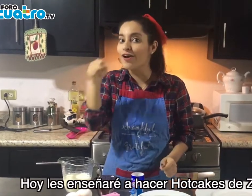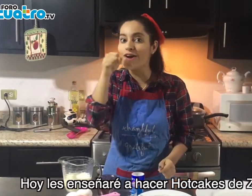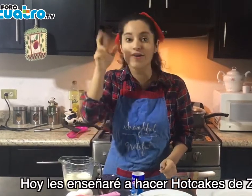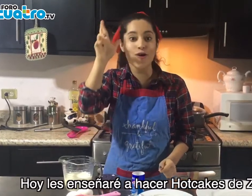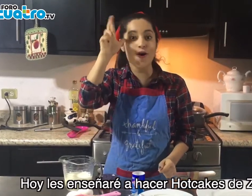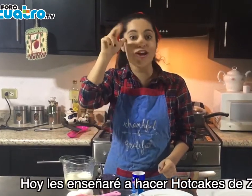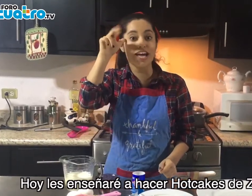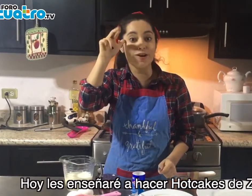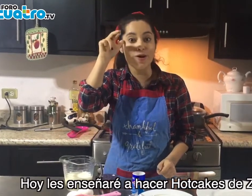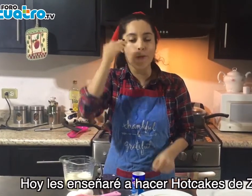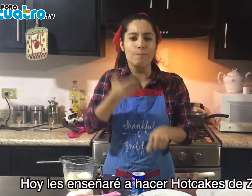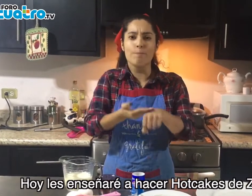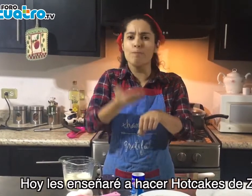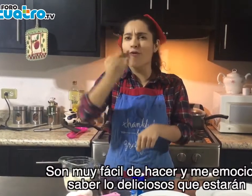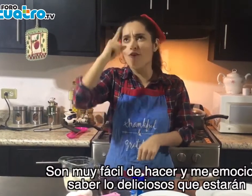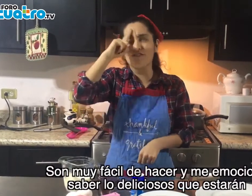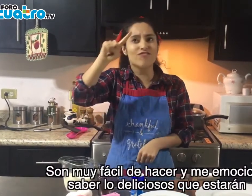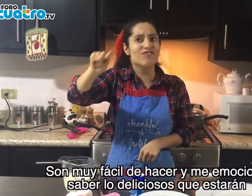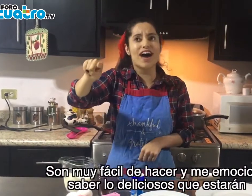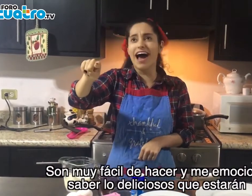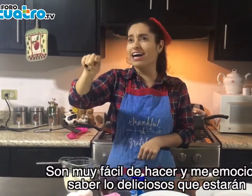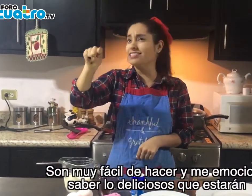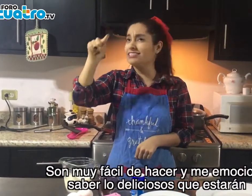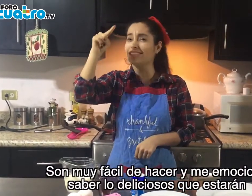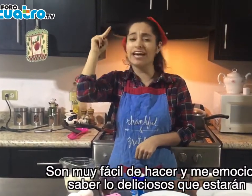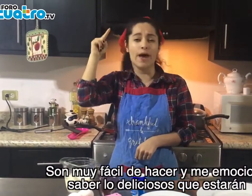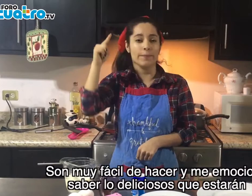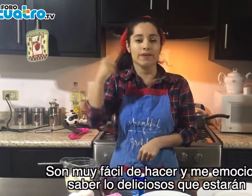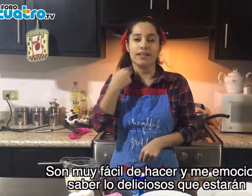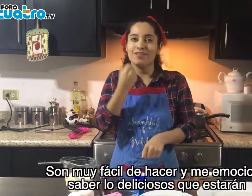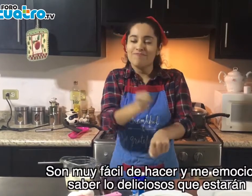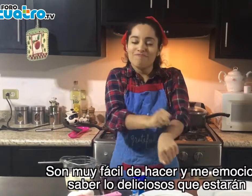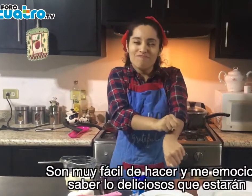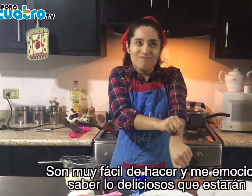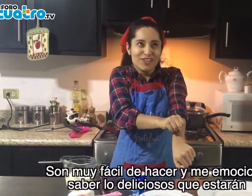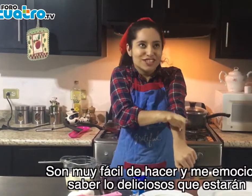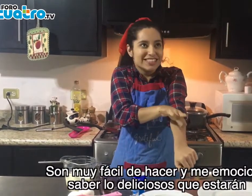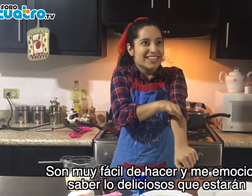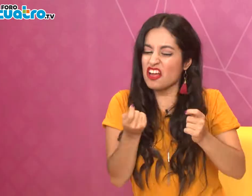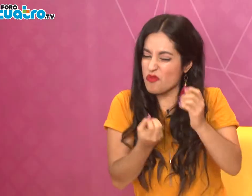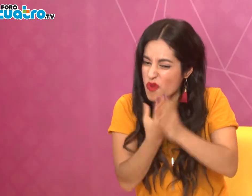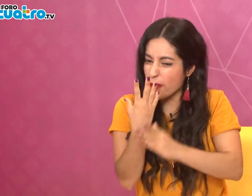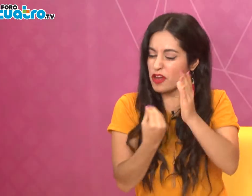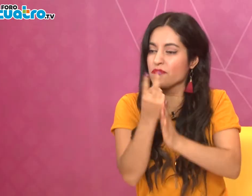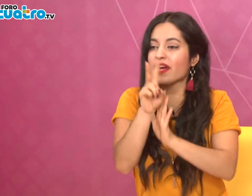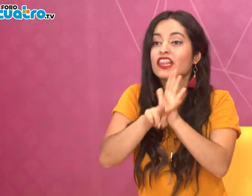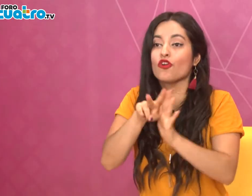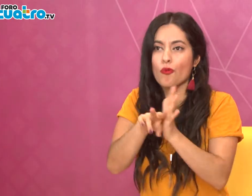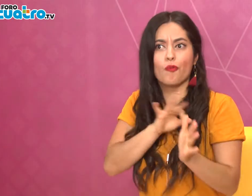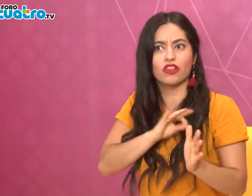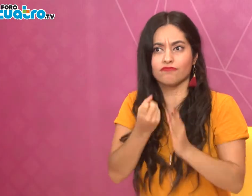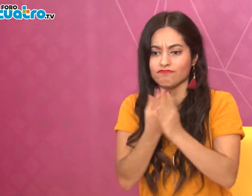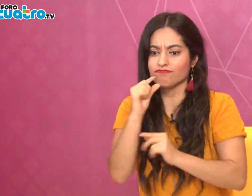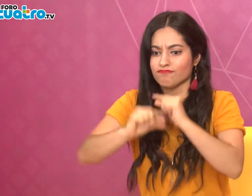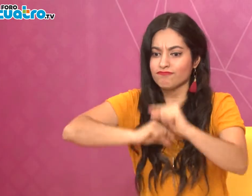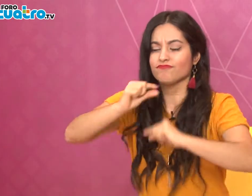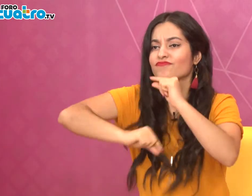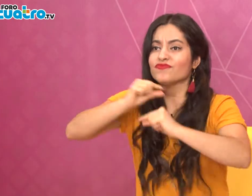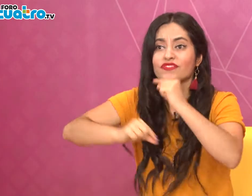con alguna, sí, alguna fórmula secreta de alguna receta. Y también yo pongo de mi cosecha qué cosas me gustan a mí,